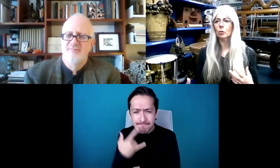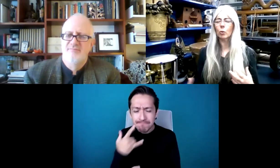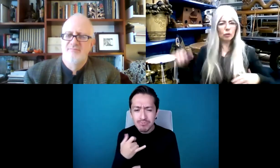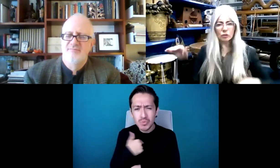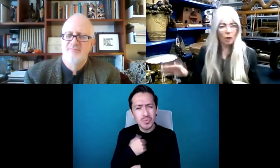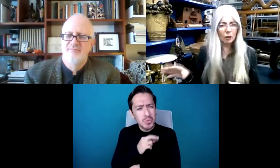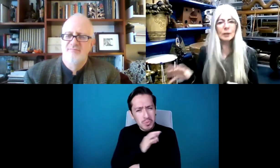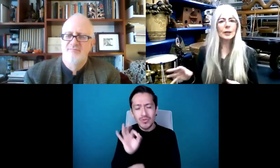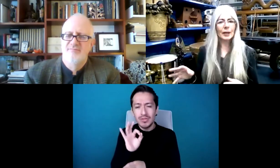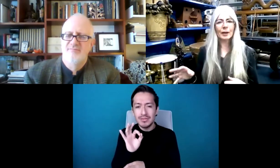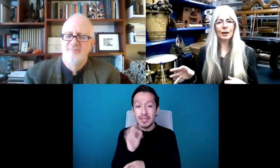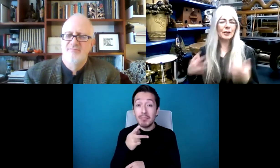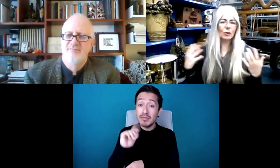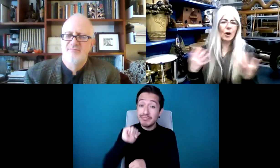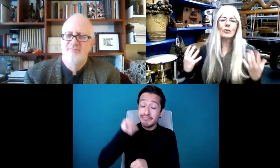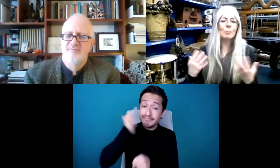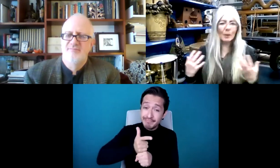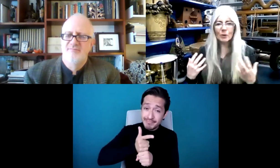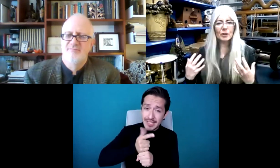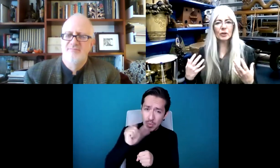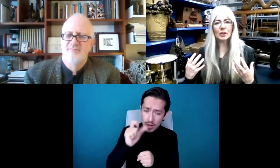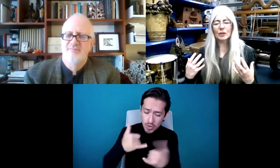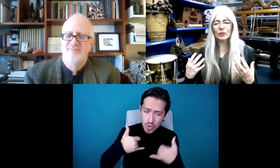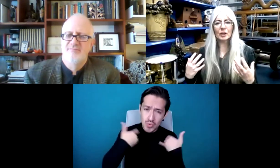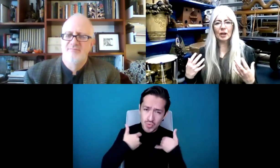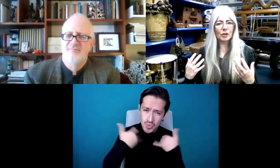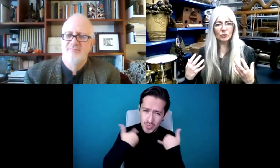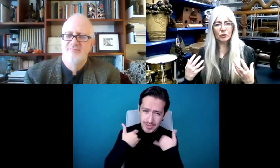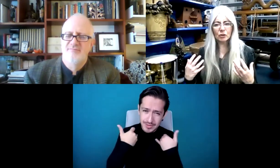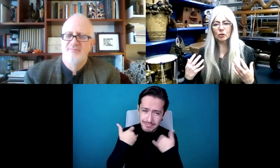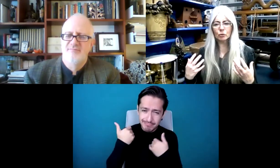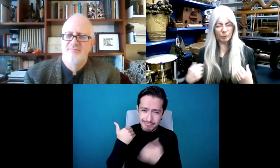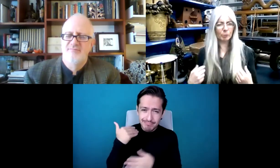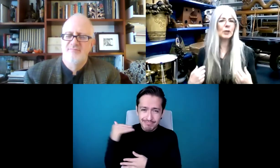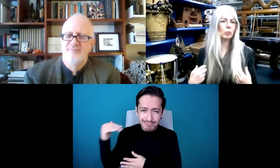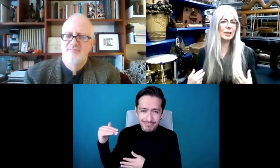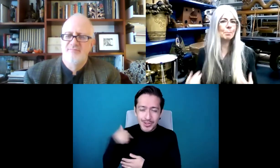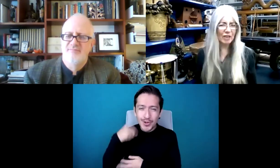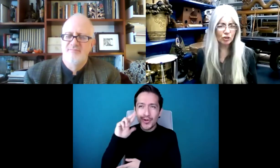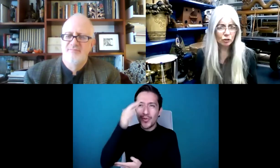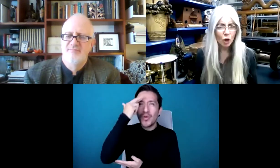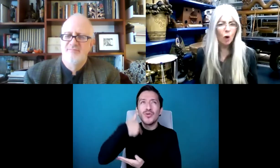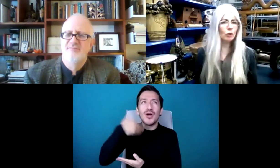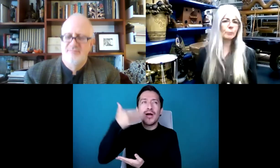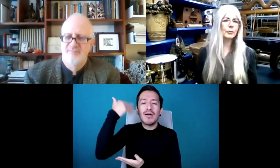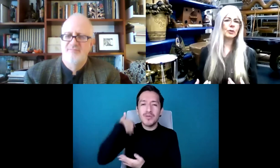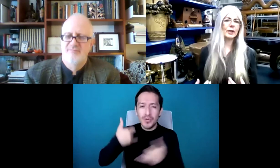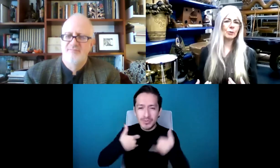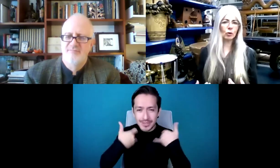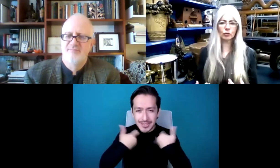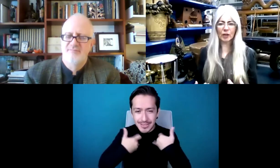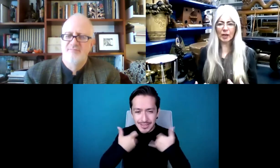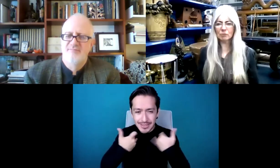Pero hay que darnos cuenta que cuando eres joven, yo recuerdo como joven, el